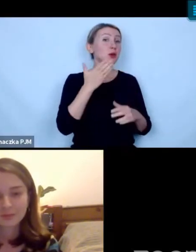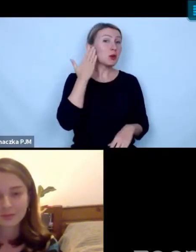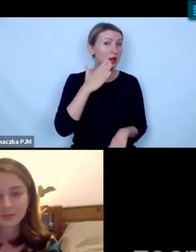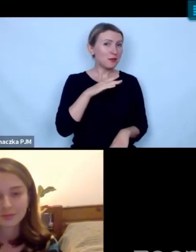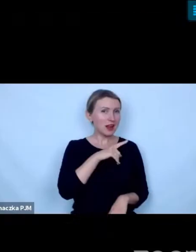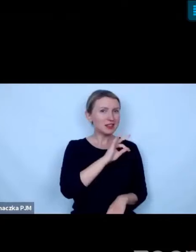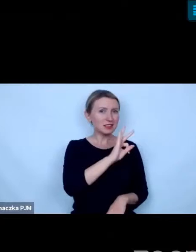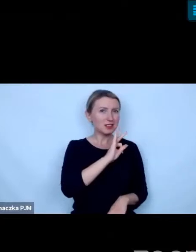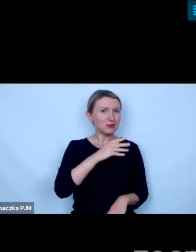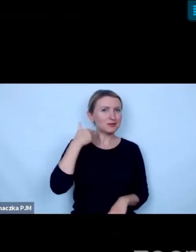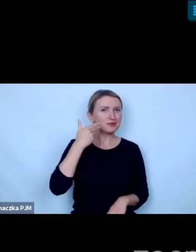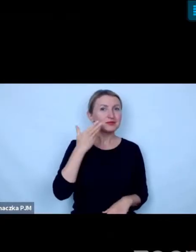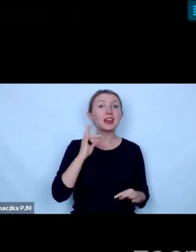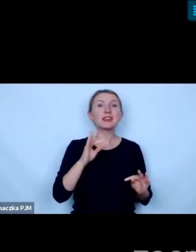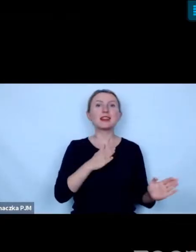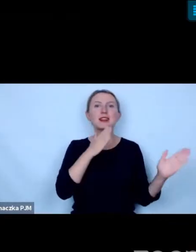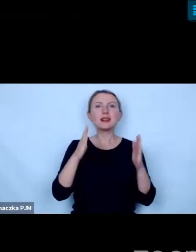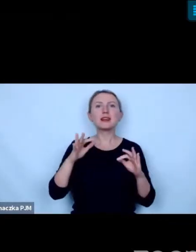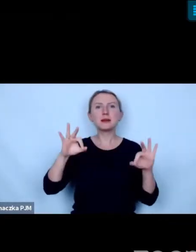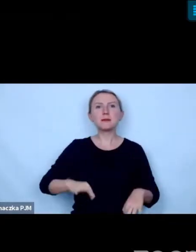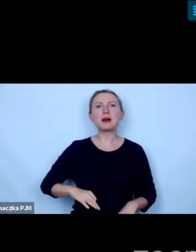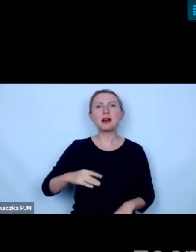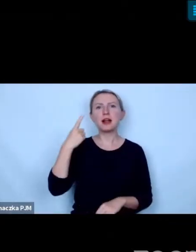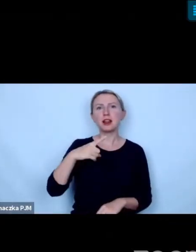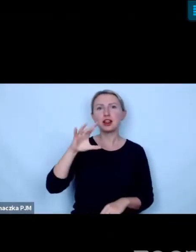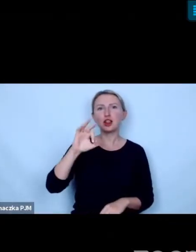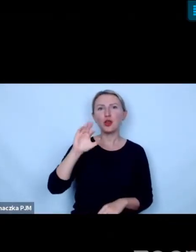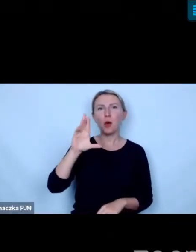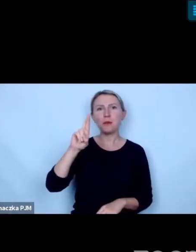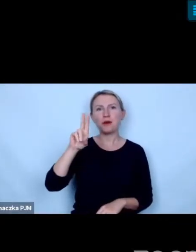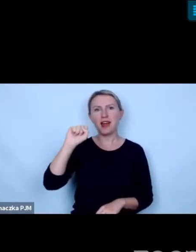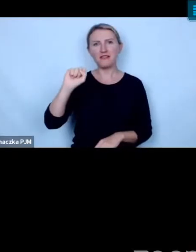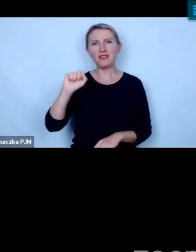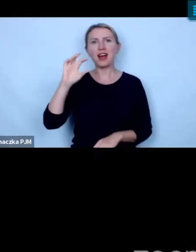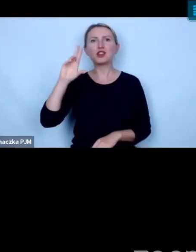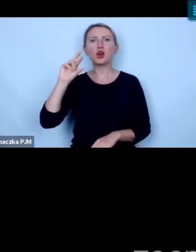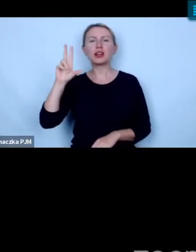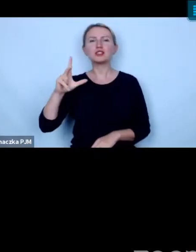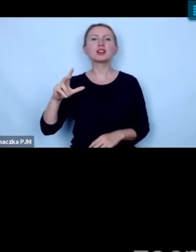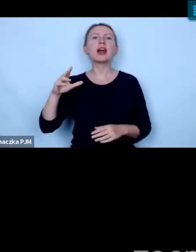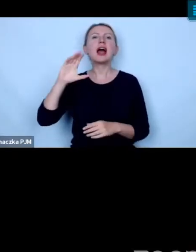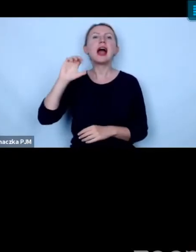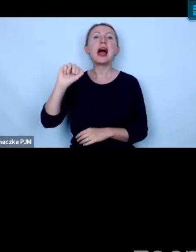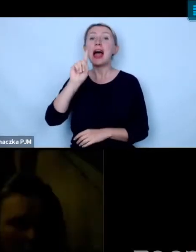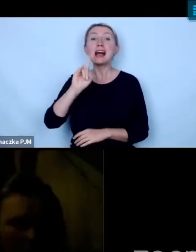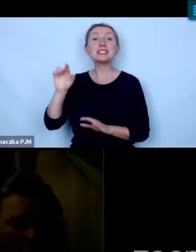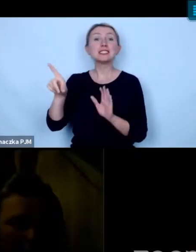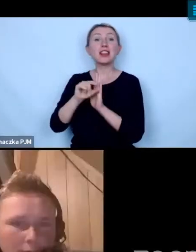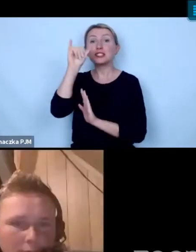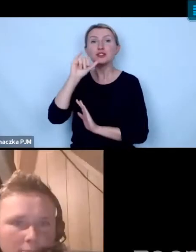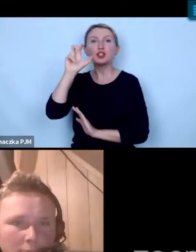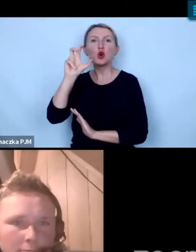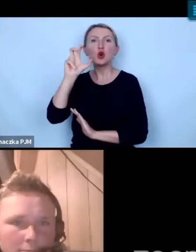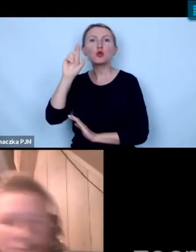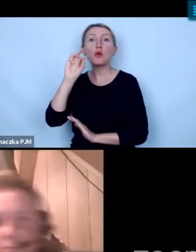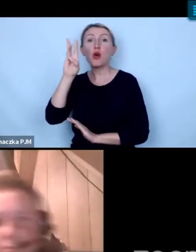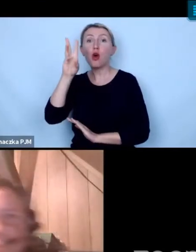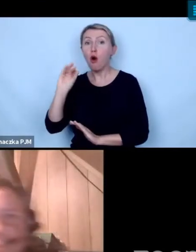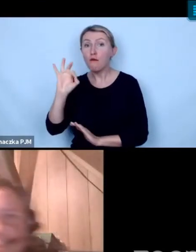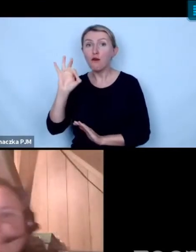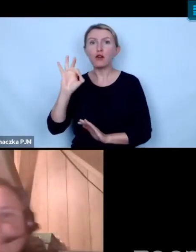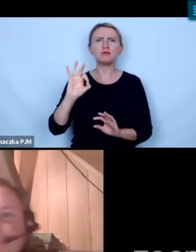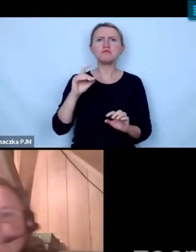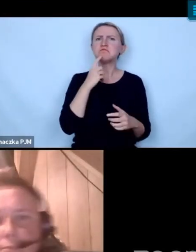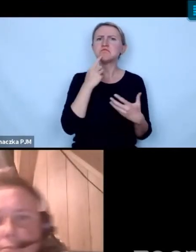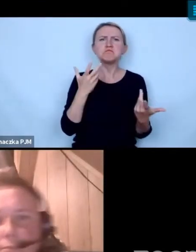za Twój głos przejdę teraz do Pani Dobrawy Tokarczyk która reprezentuje azyt dla świn Chumkowa Pani Dobrawo czym tak właściwie